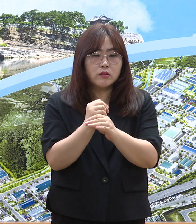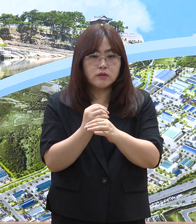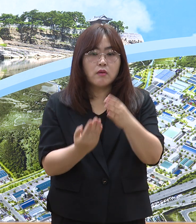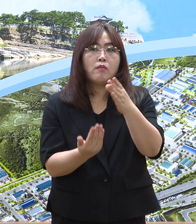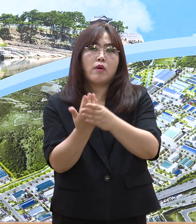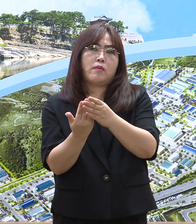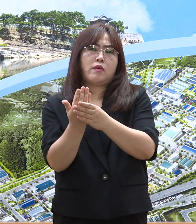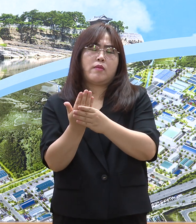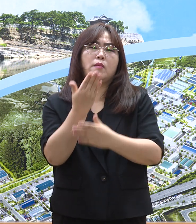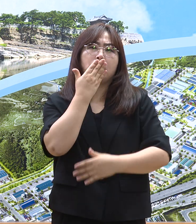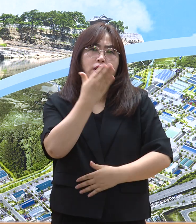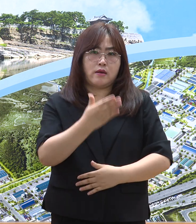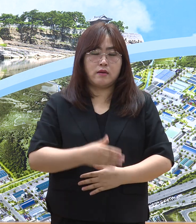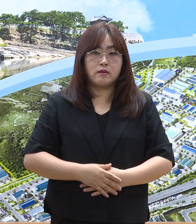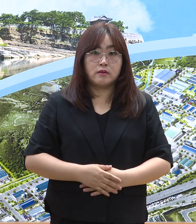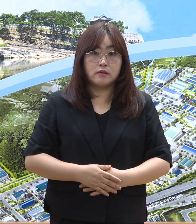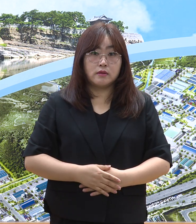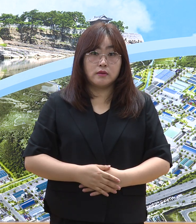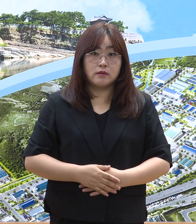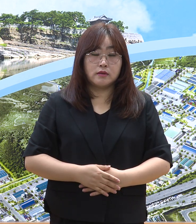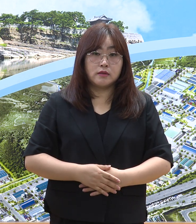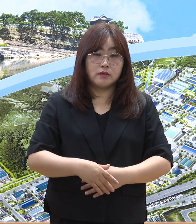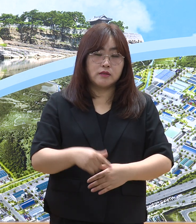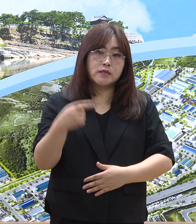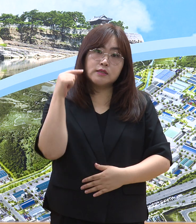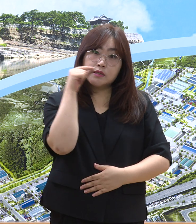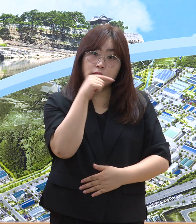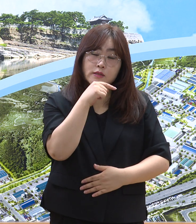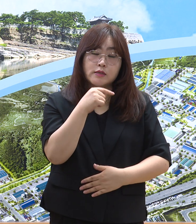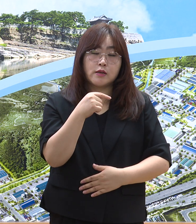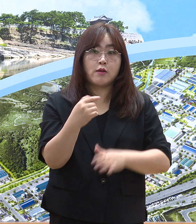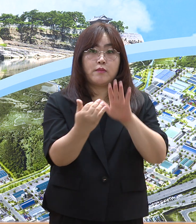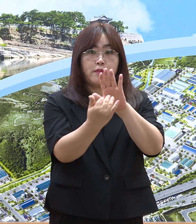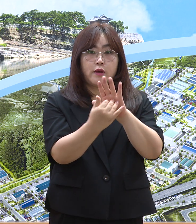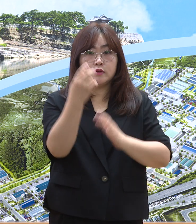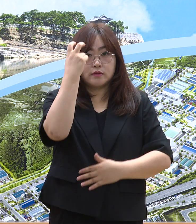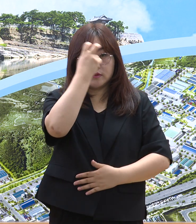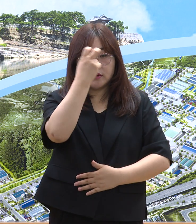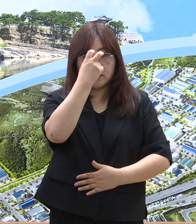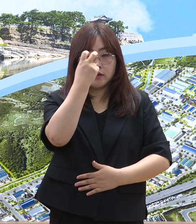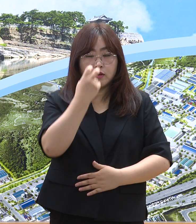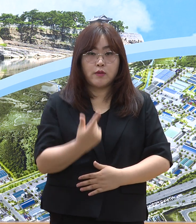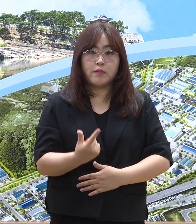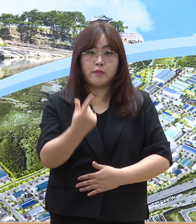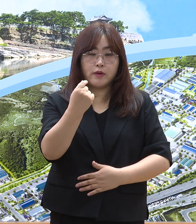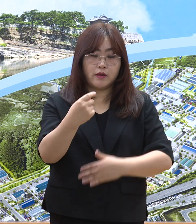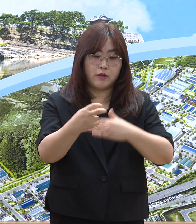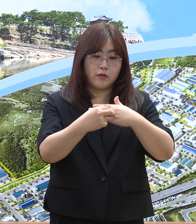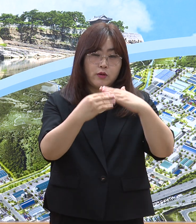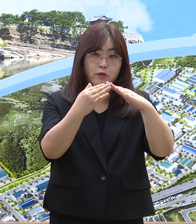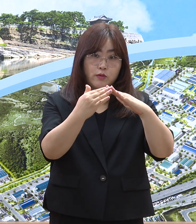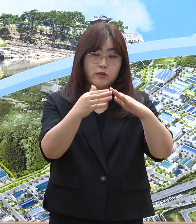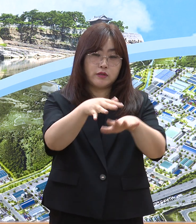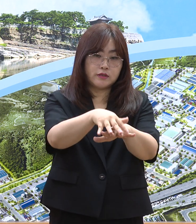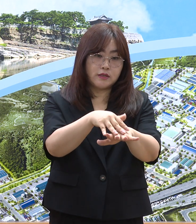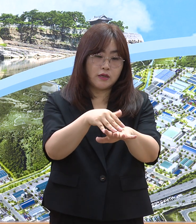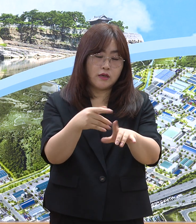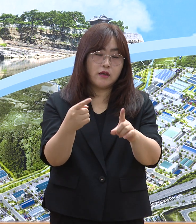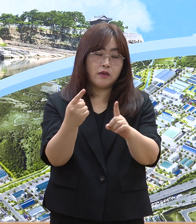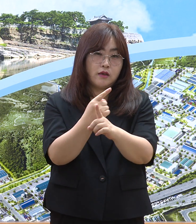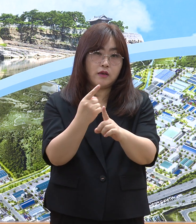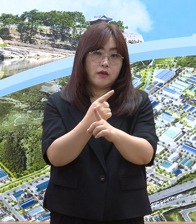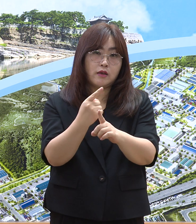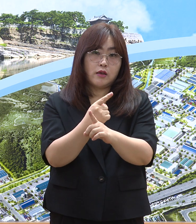있습니다. 기관 차원의 철저한 방역관리와 신속한 의료체계 대응에 앞서 시민